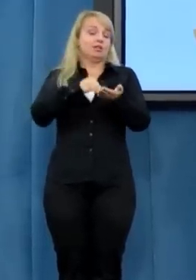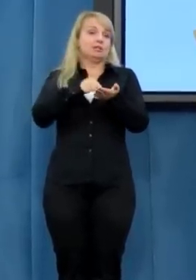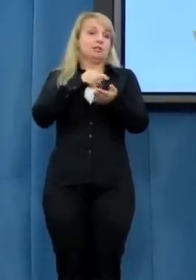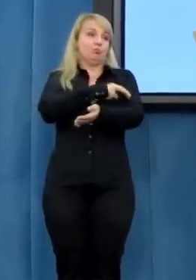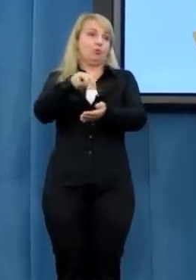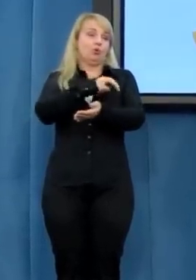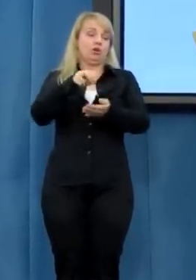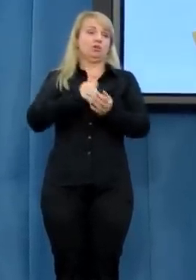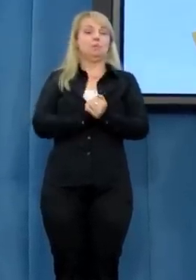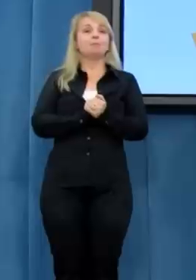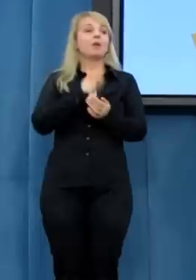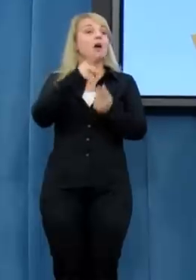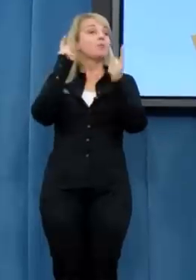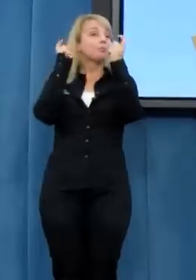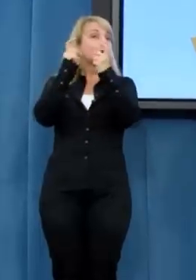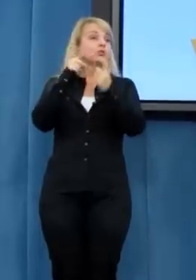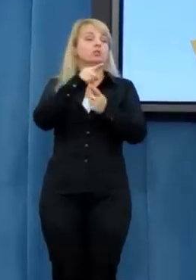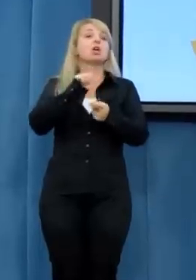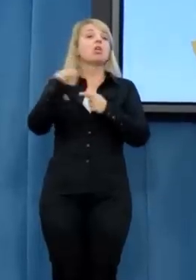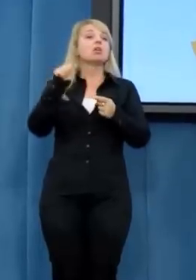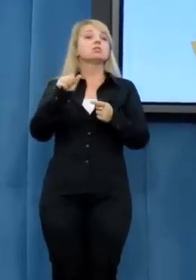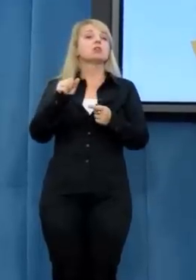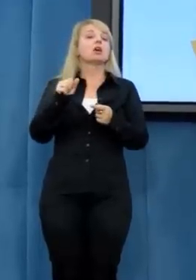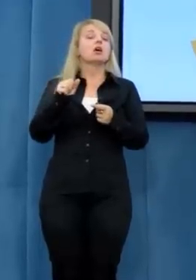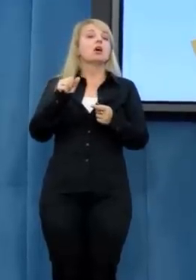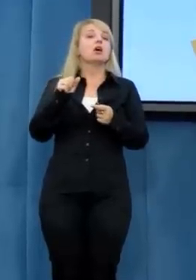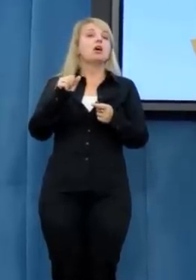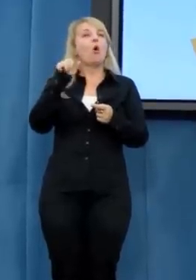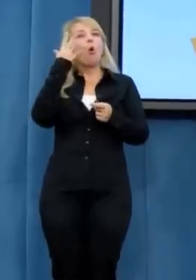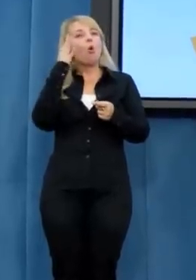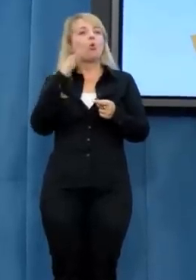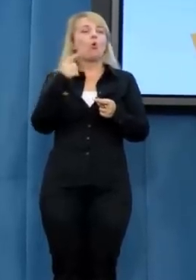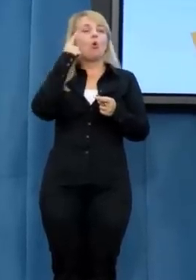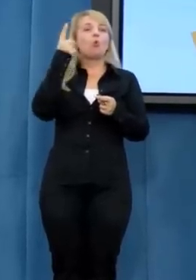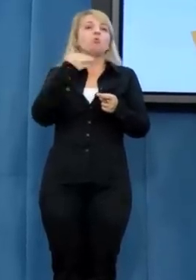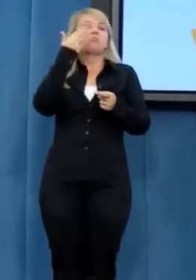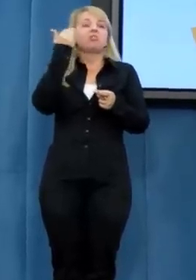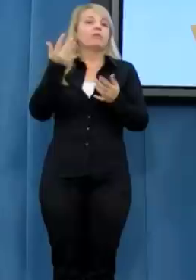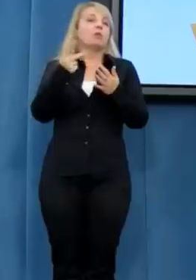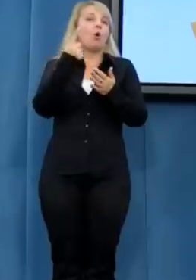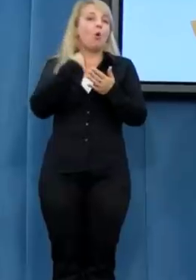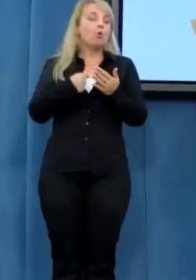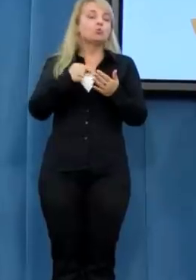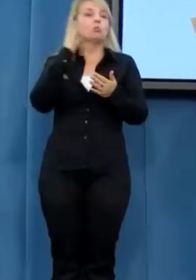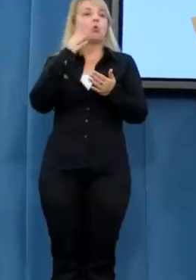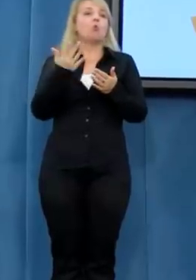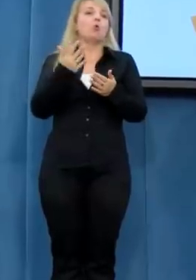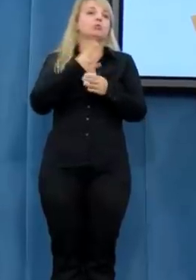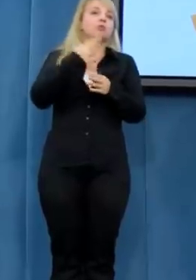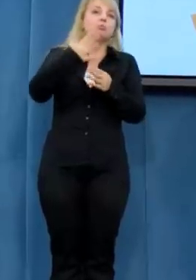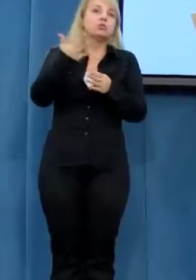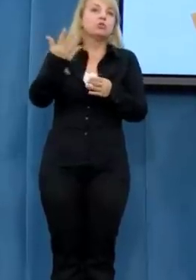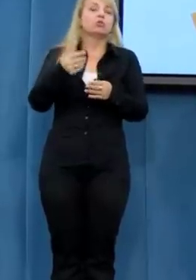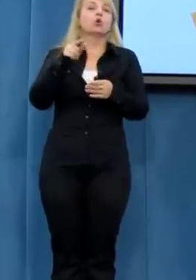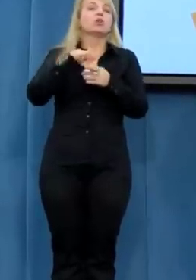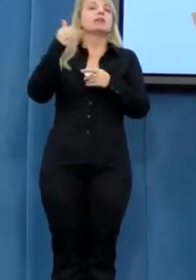Proszę Państwa, protest kilkudziesięciu osób, które dosłownie, nie wiem, w jednego dnia udało się skrzyknąć,